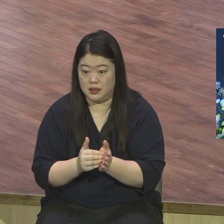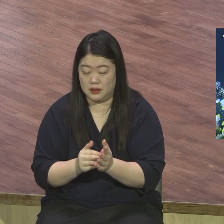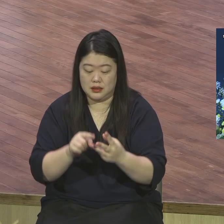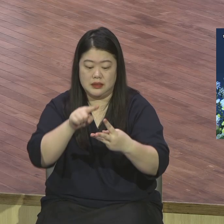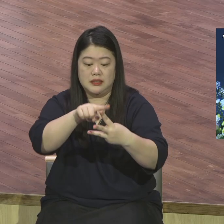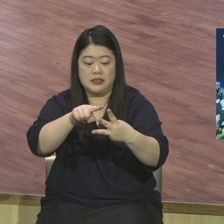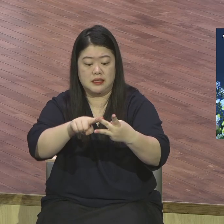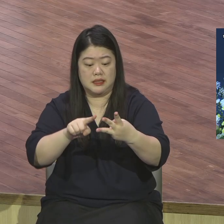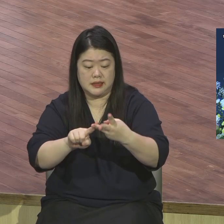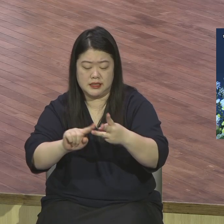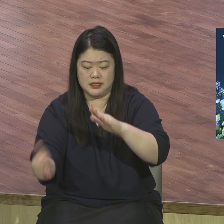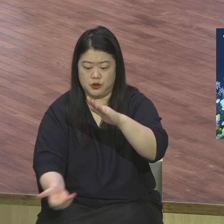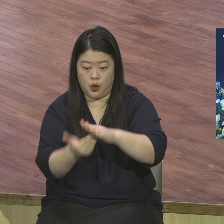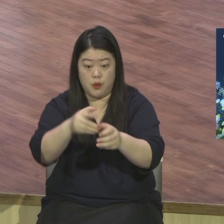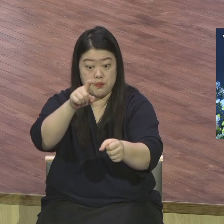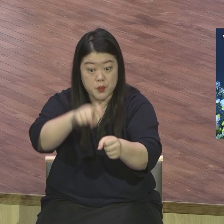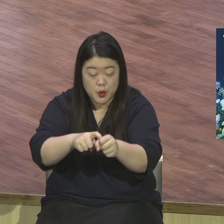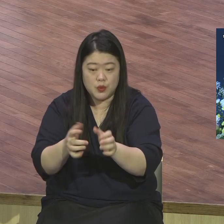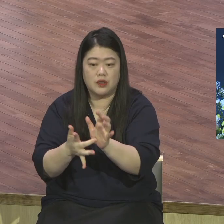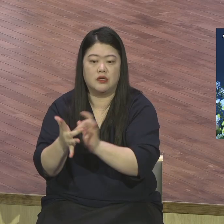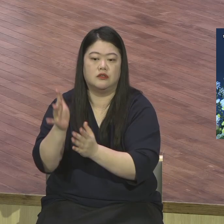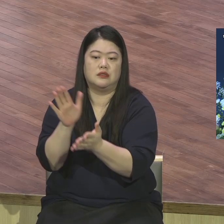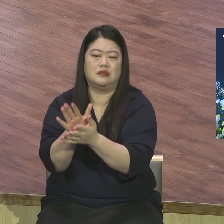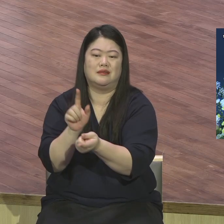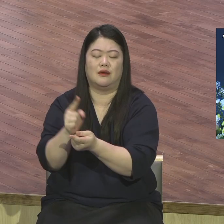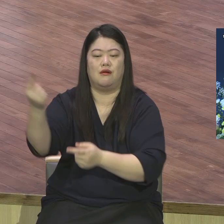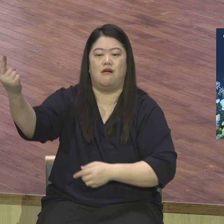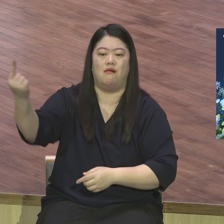땅에 오셨음을 비로소 밝히기를 시작했어요